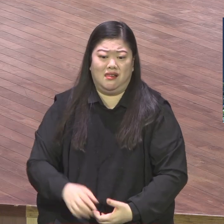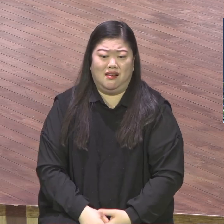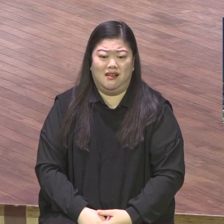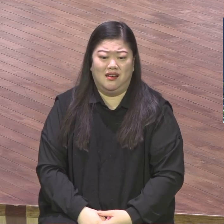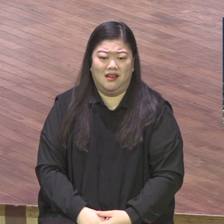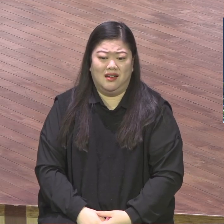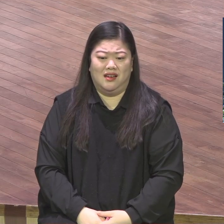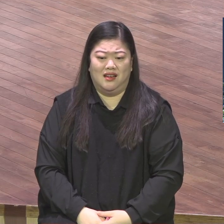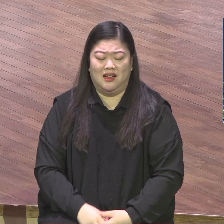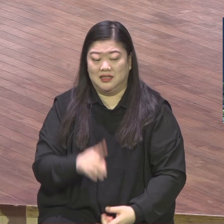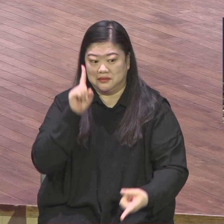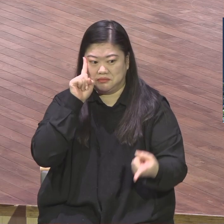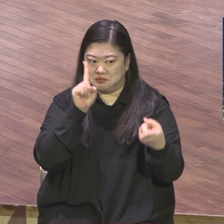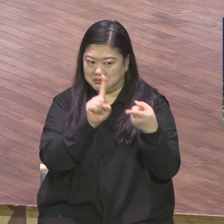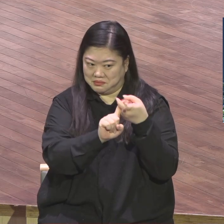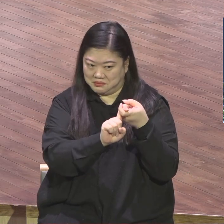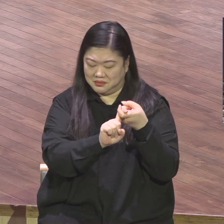너희가 내 마음에 있으며